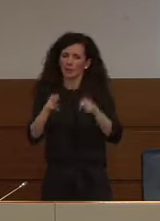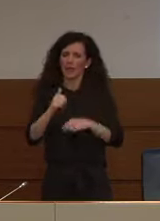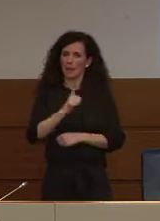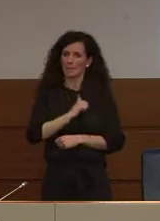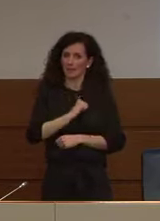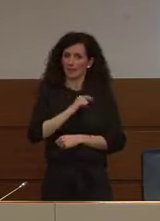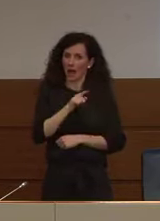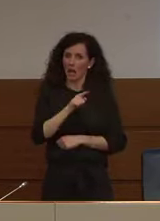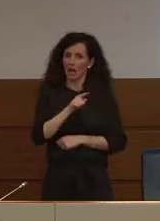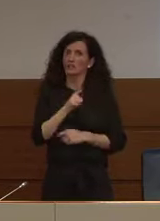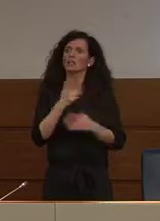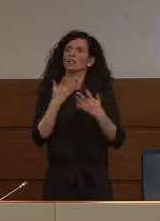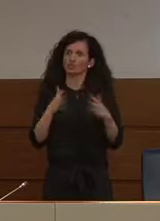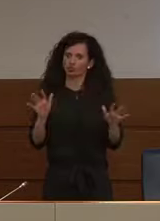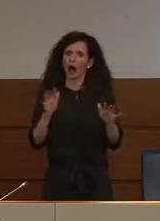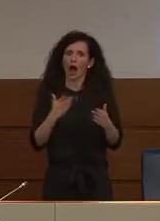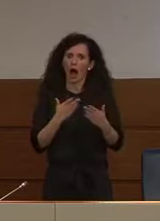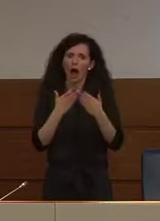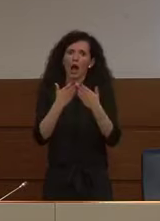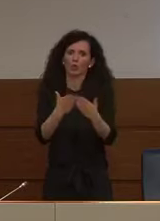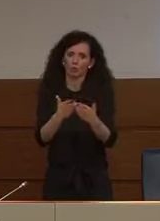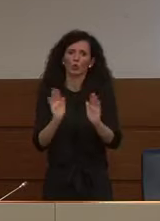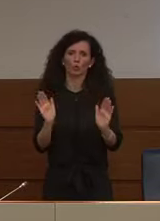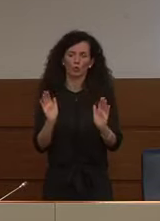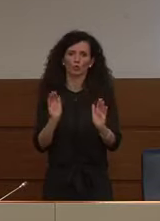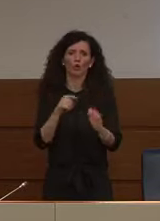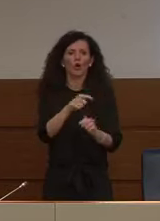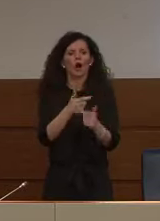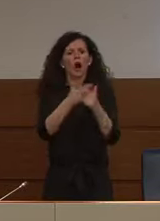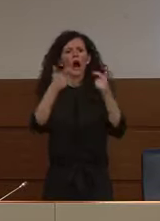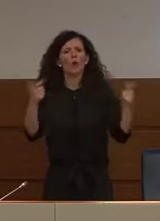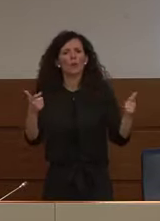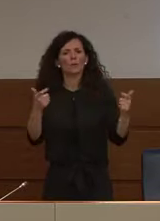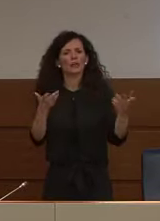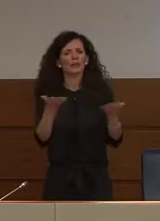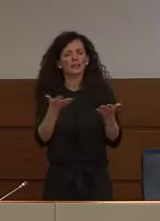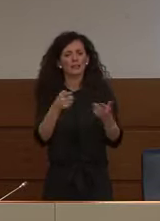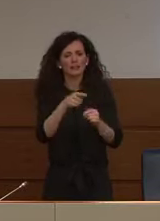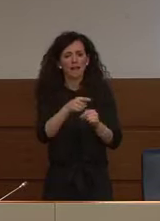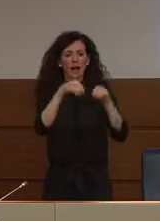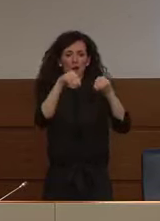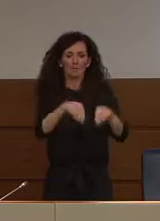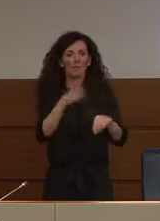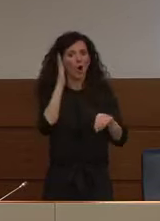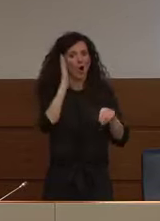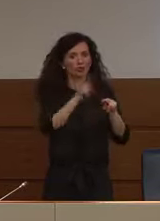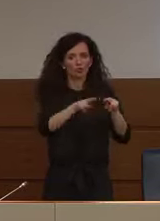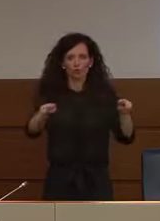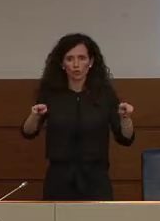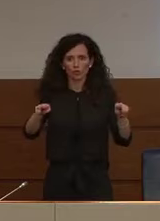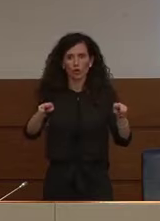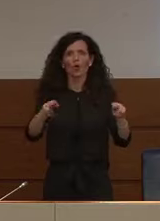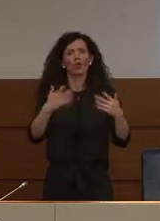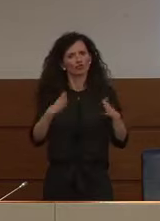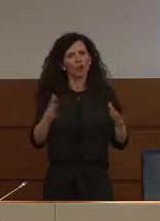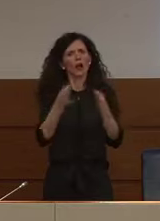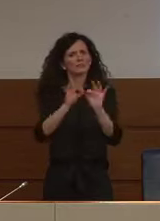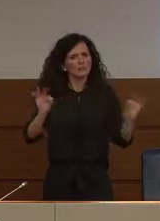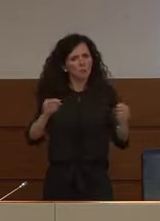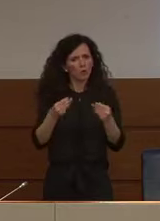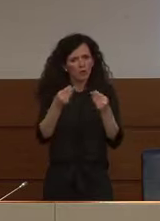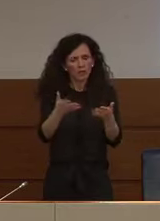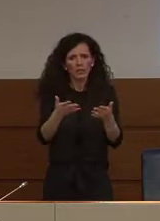dando un grande contributo hanno aumentato il numero dei posti messi a disposizione